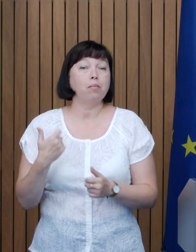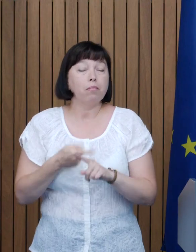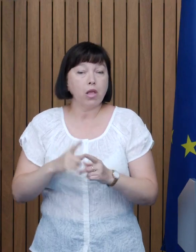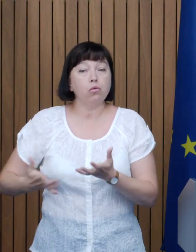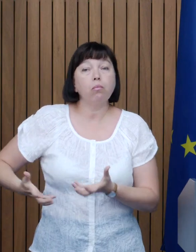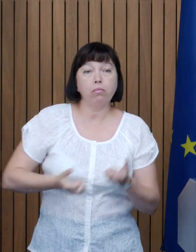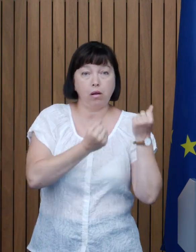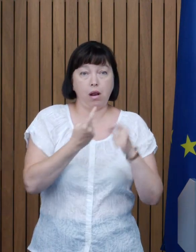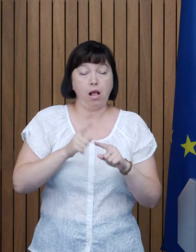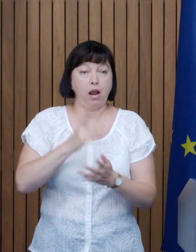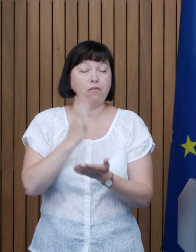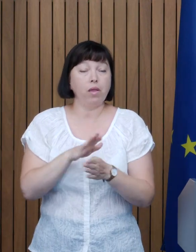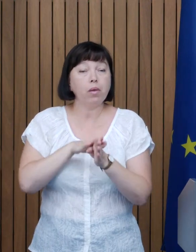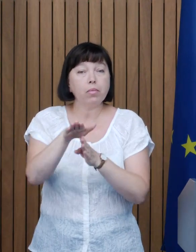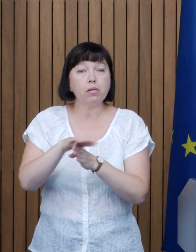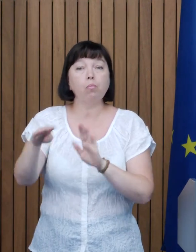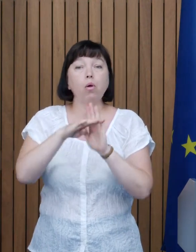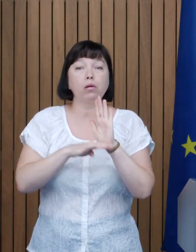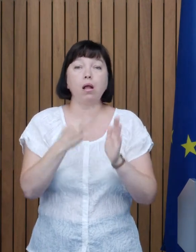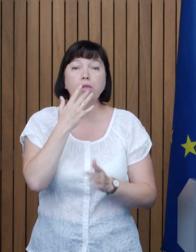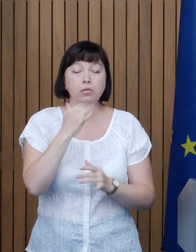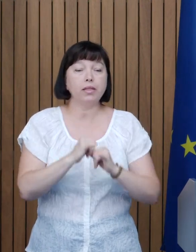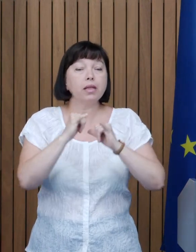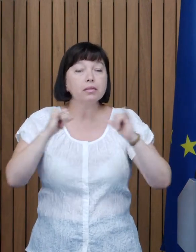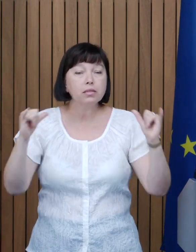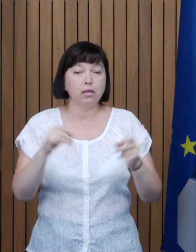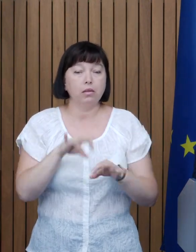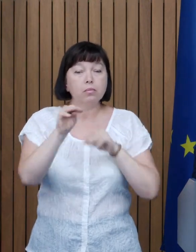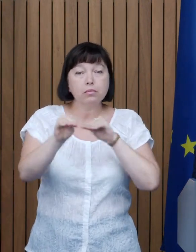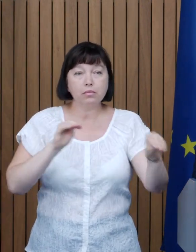să distribuiți acest rețele